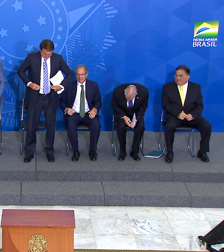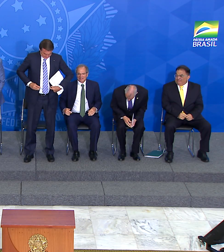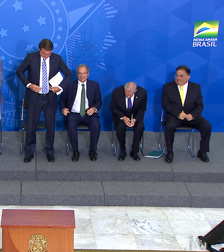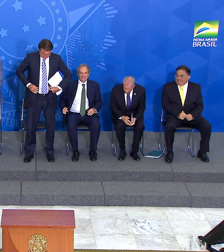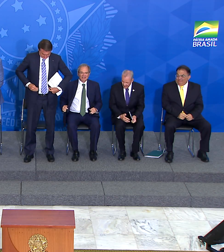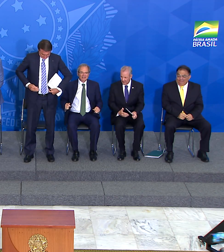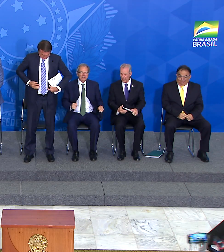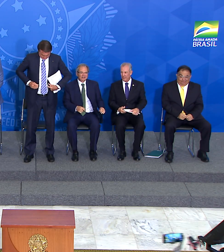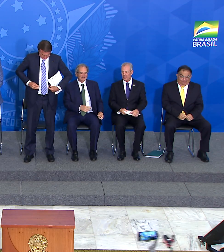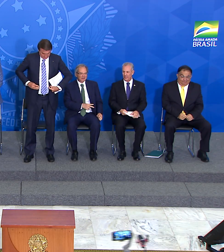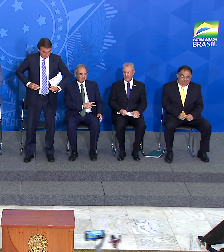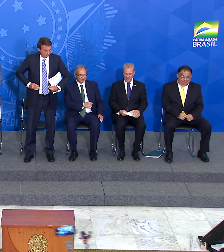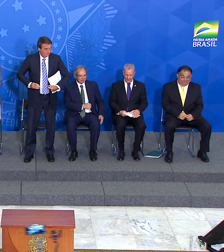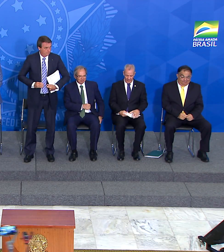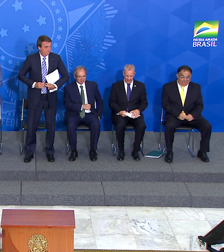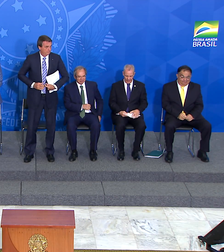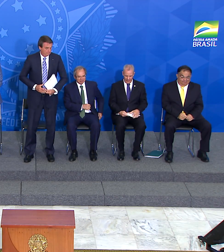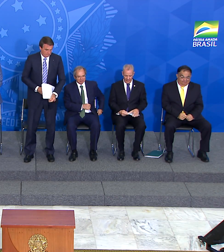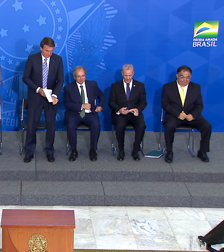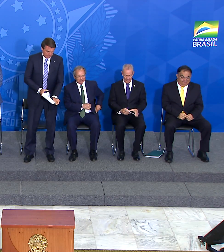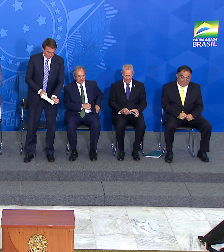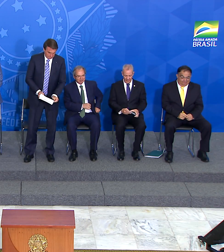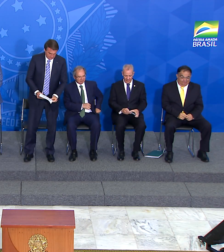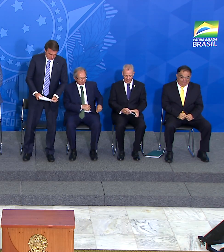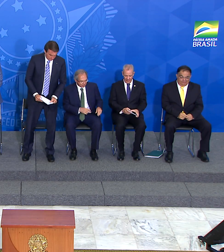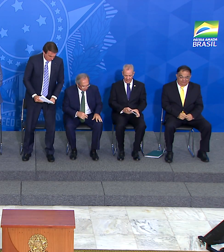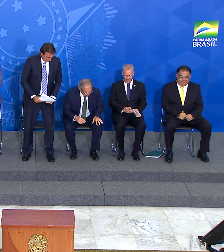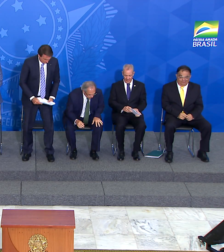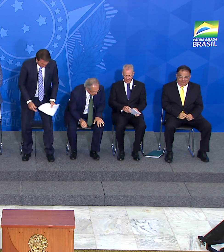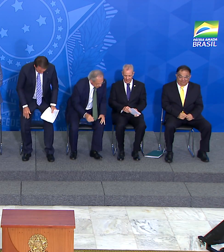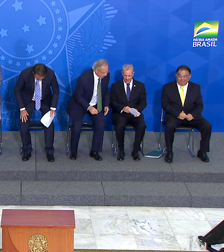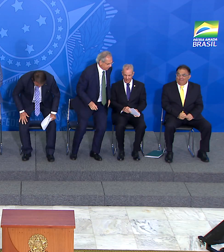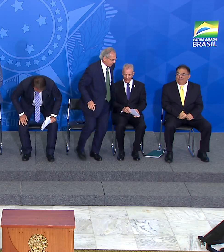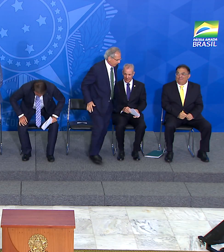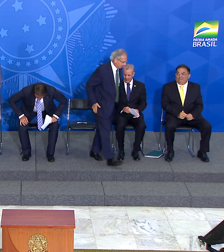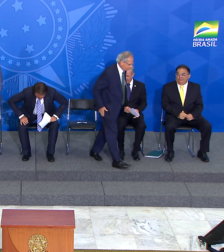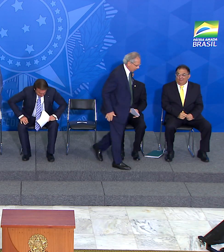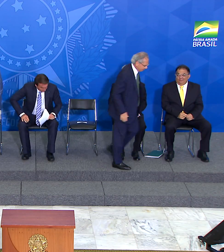Para uso da palavra, o ministro da Economia, Paulo Guedes.